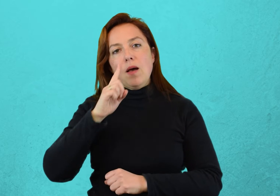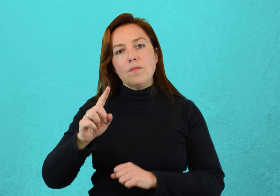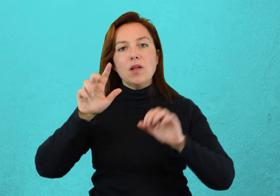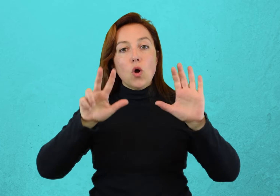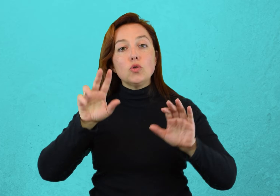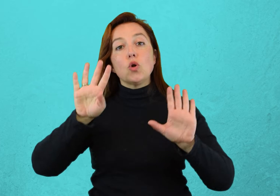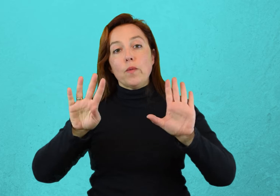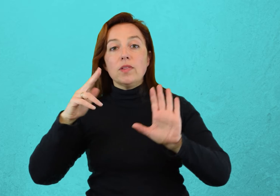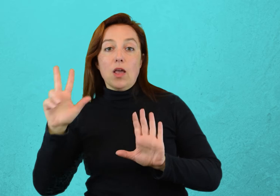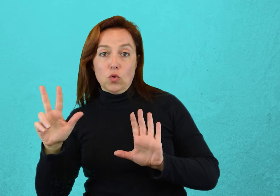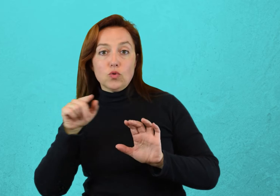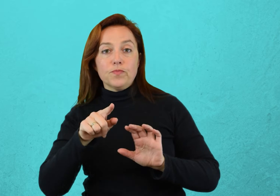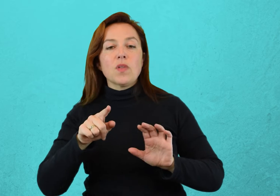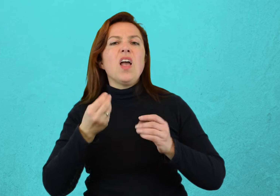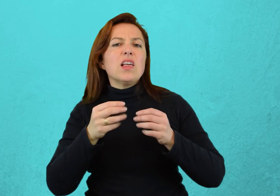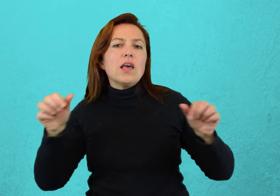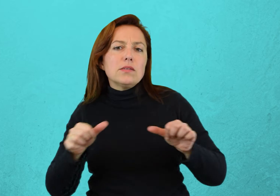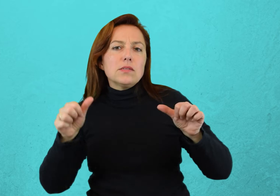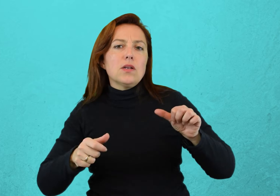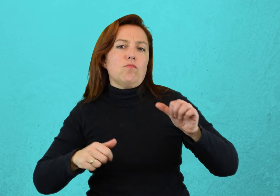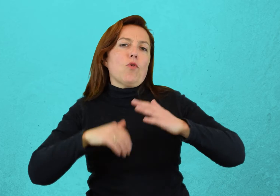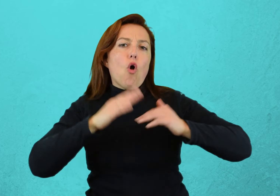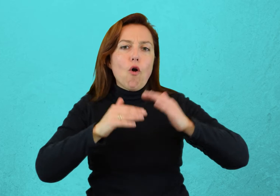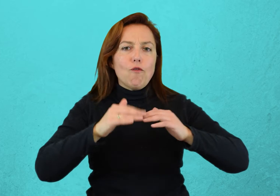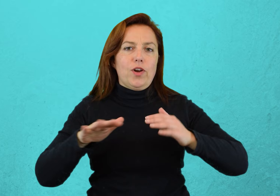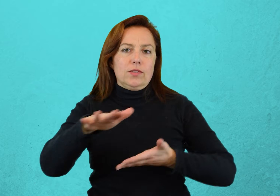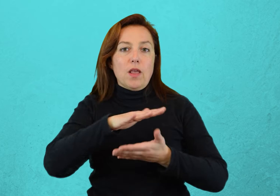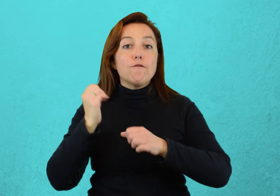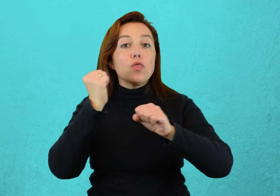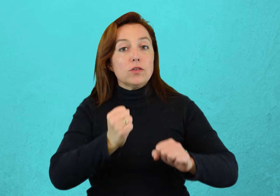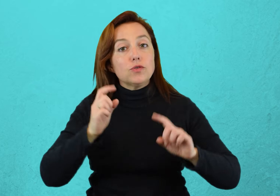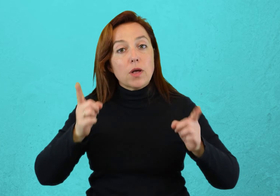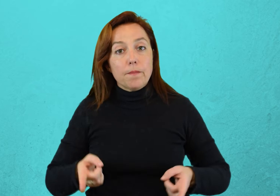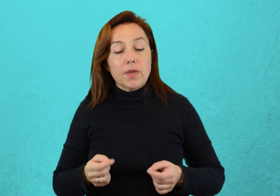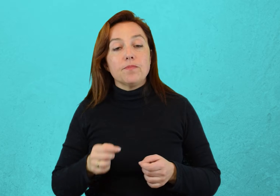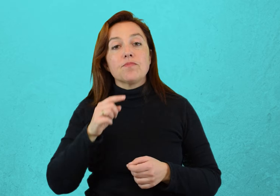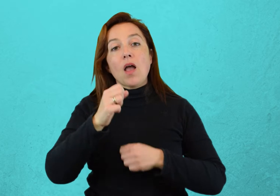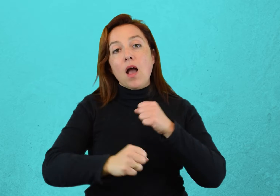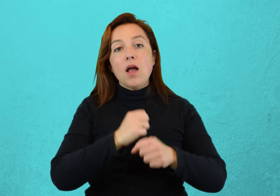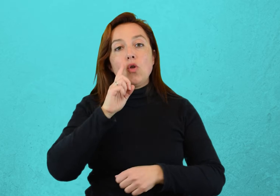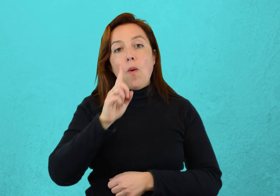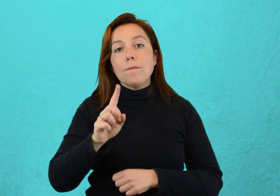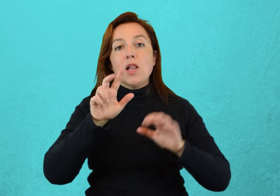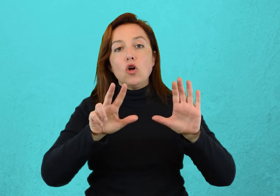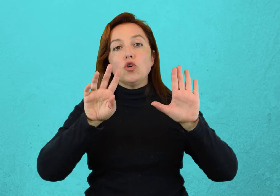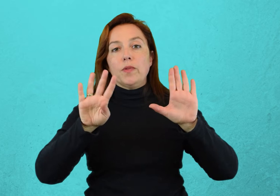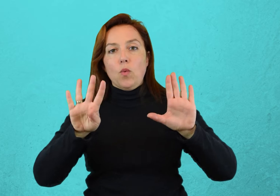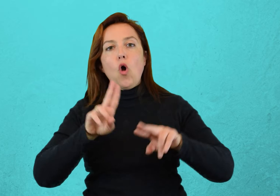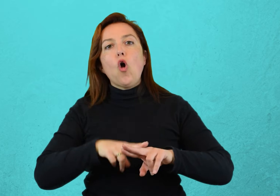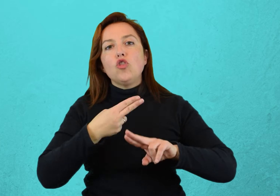1894-1898, obras y fundación. En 1894 nuevamente se nivela el terreno